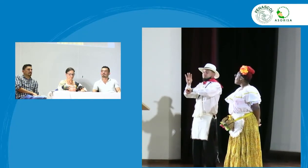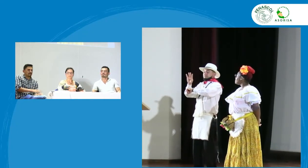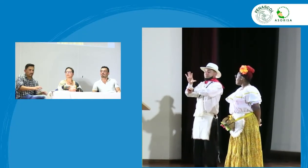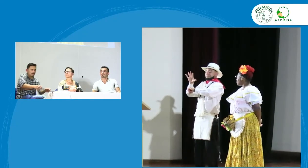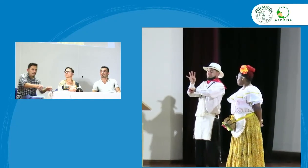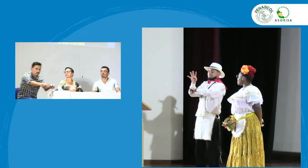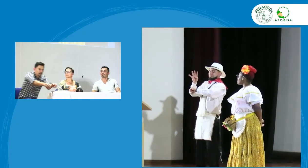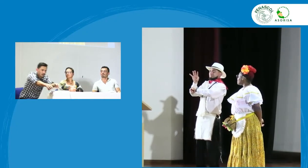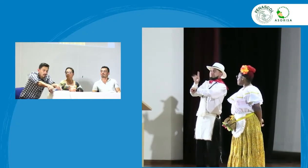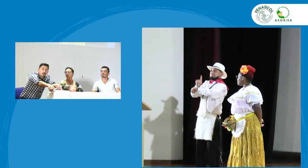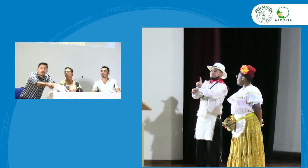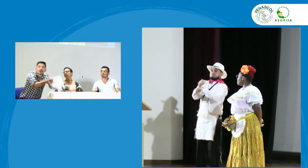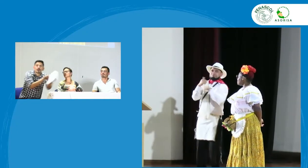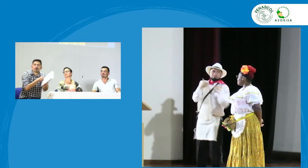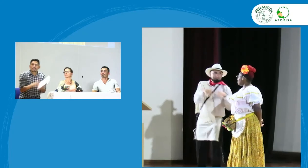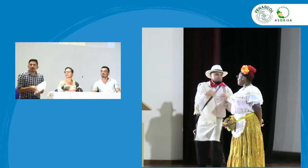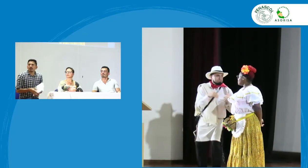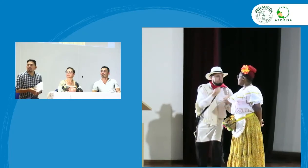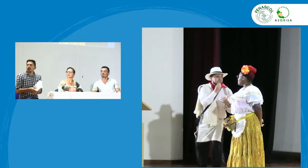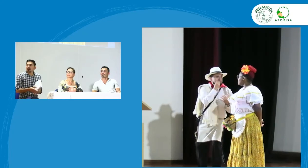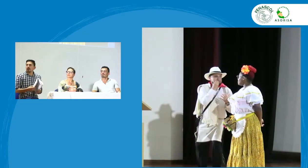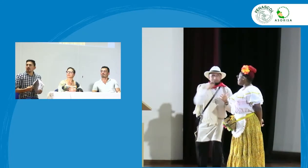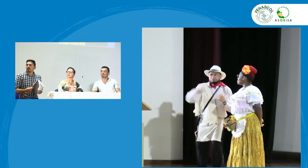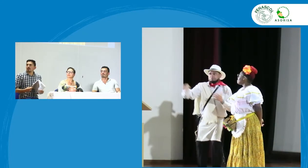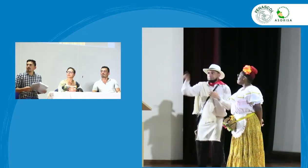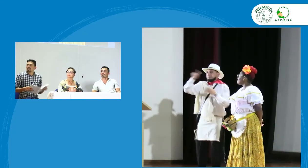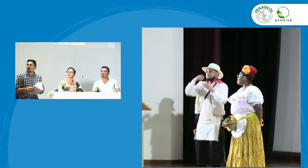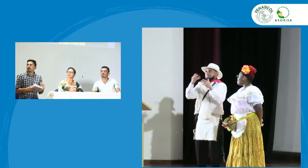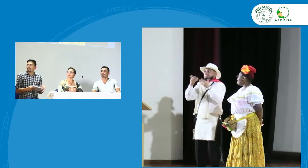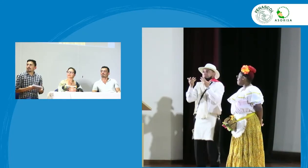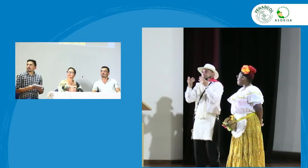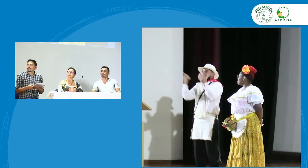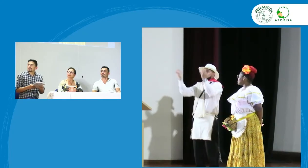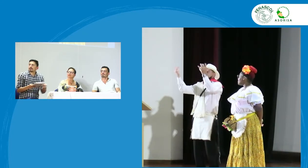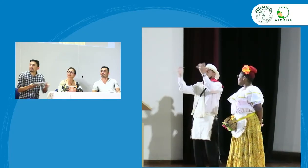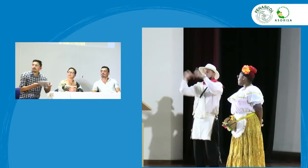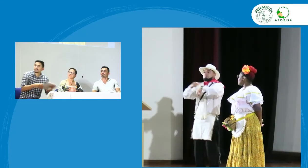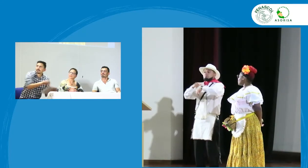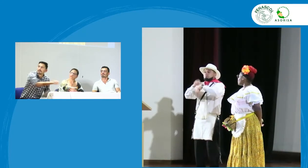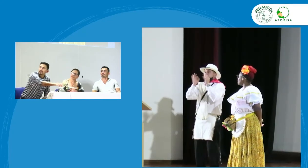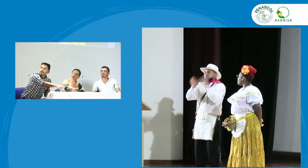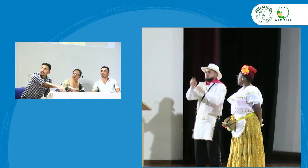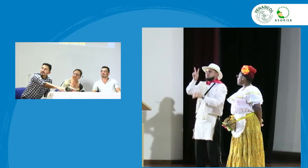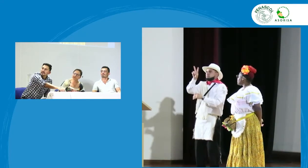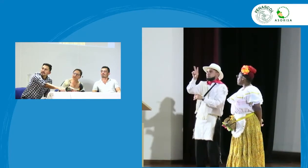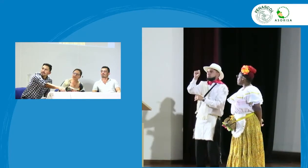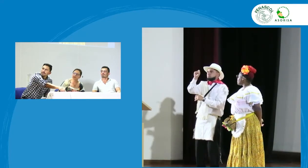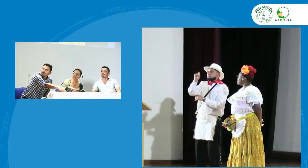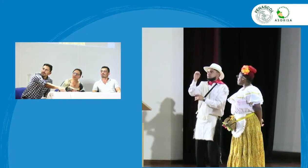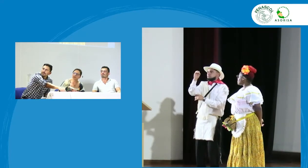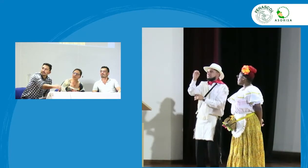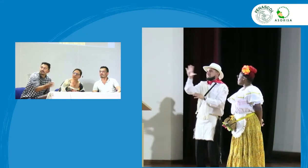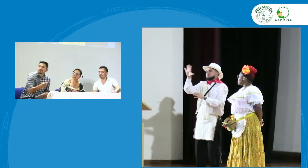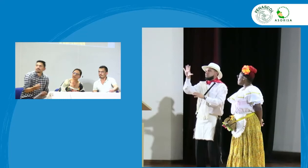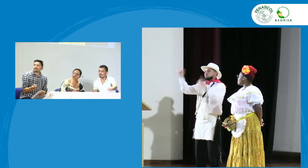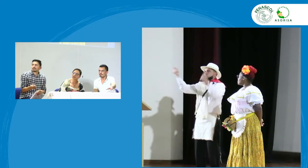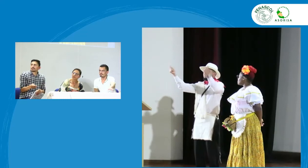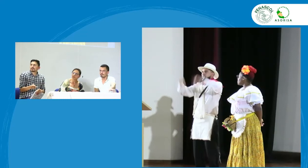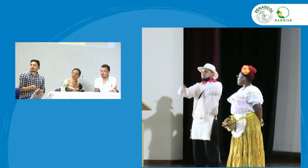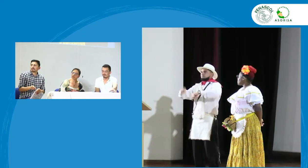tiempo tenemos más o menos unos 45 minutos para tomar el almuerzo y nos vemos nuevamente acá a las 2